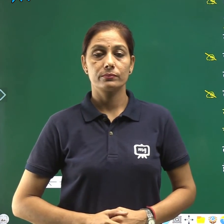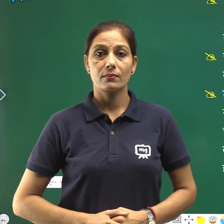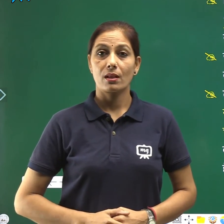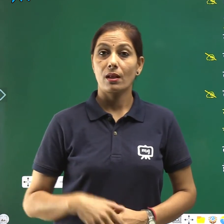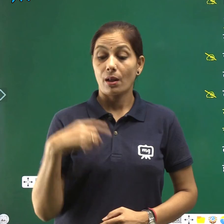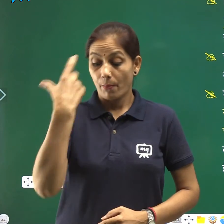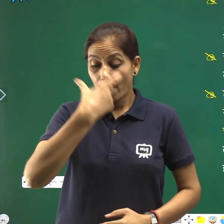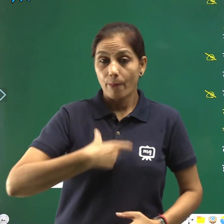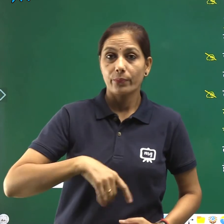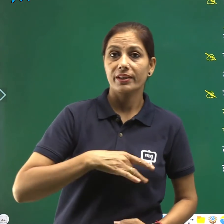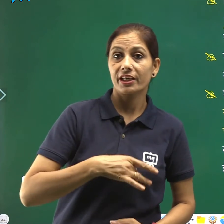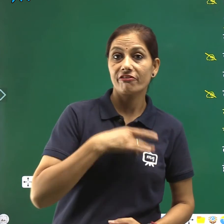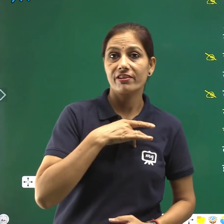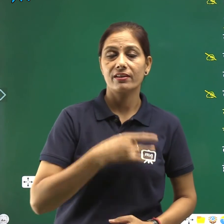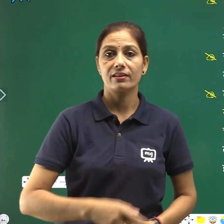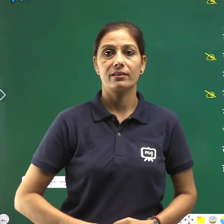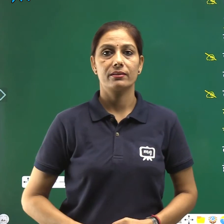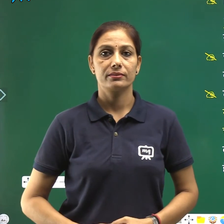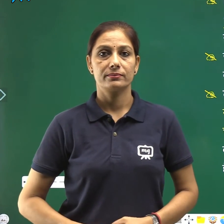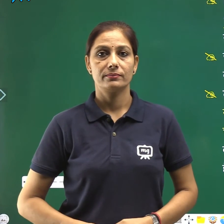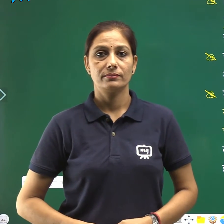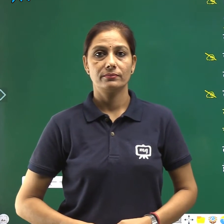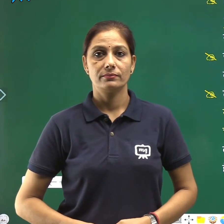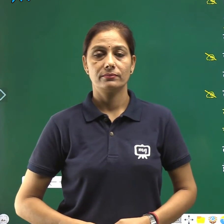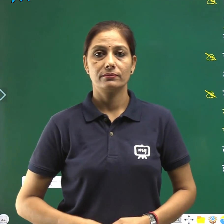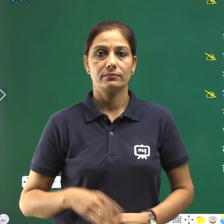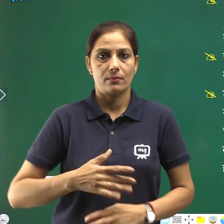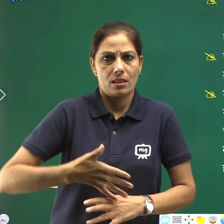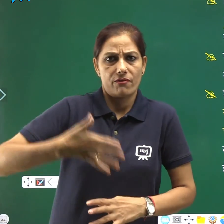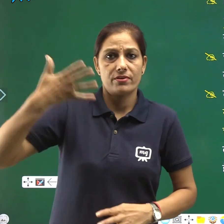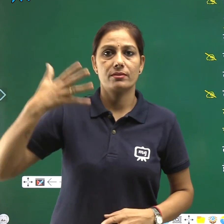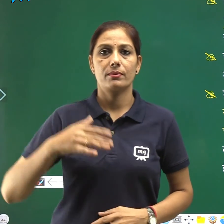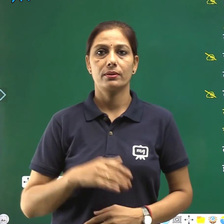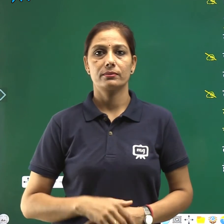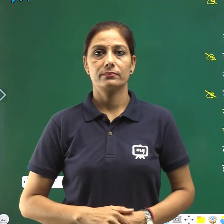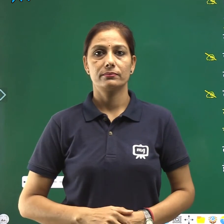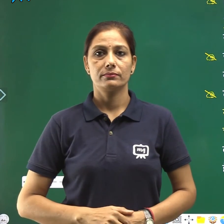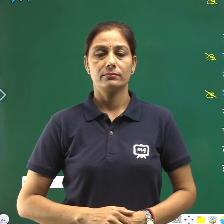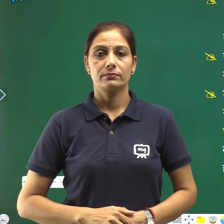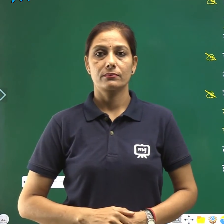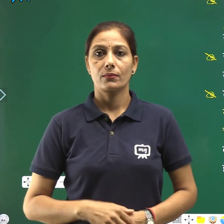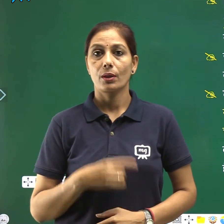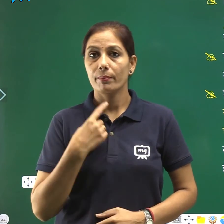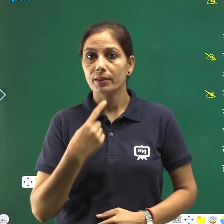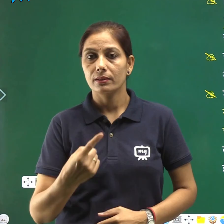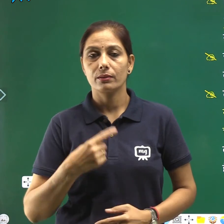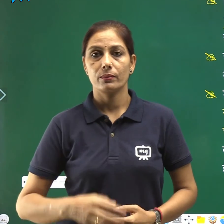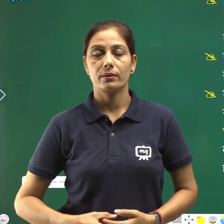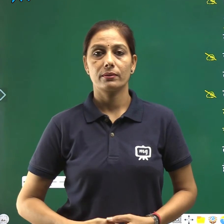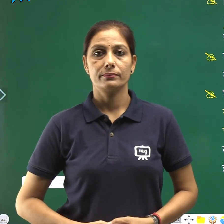करणा की दिव्य चमक बताते हुए